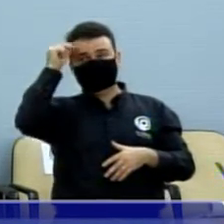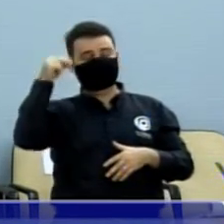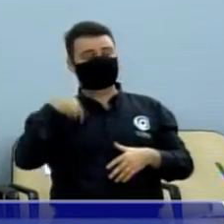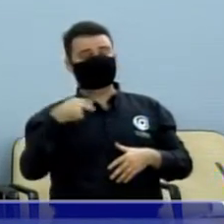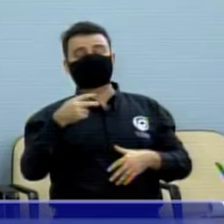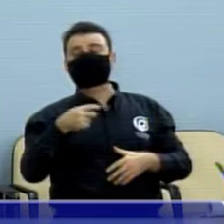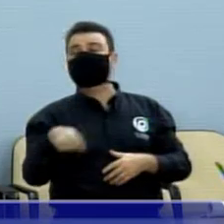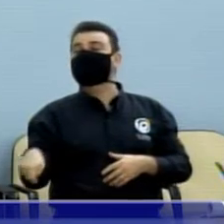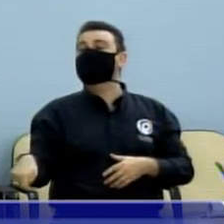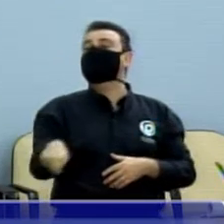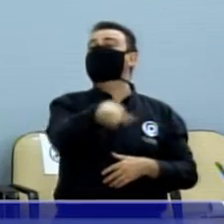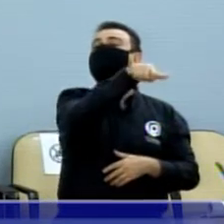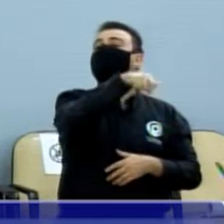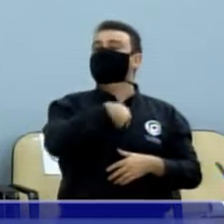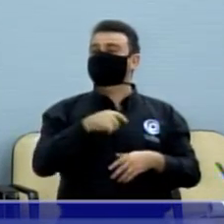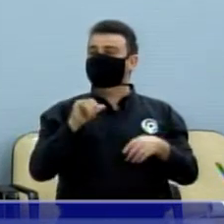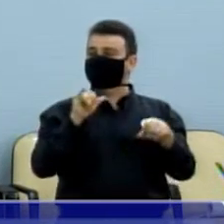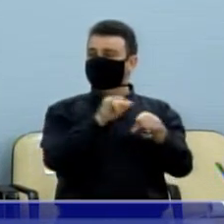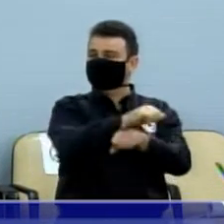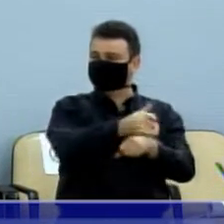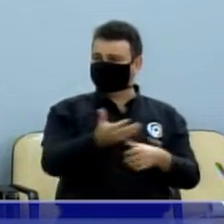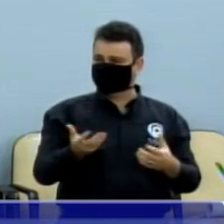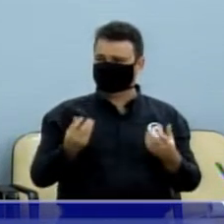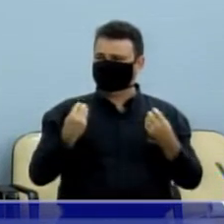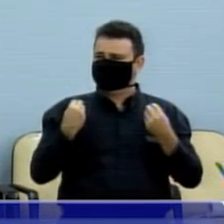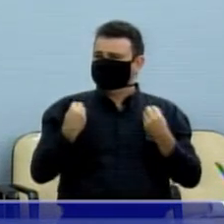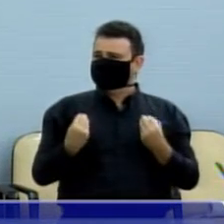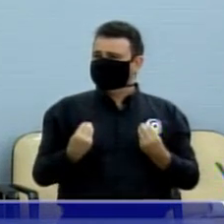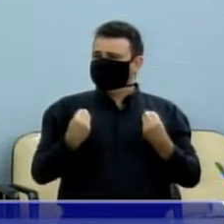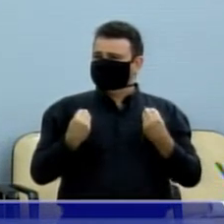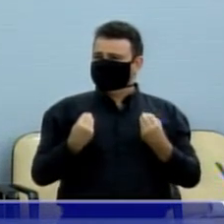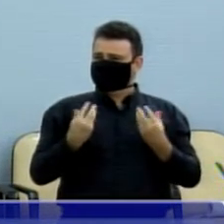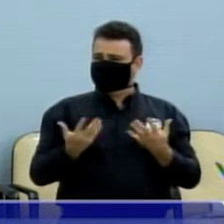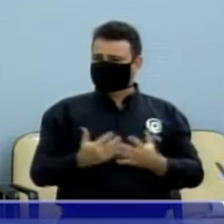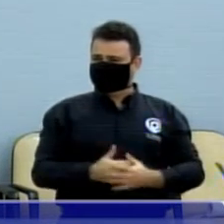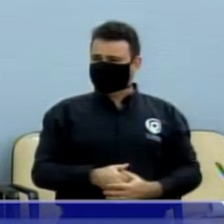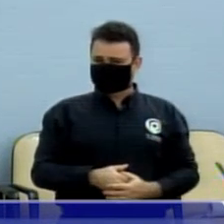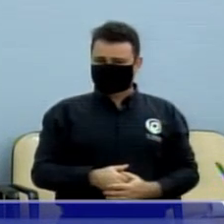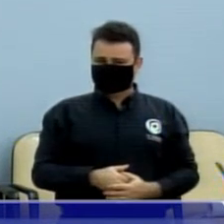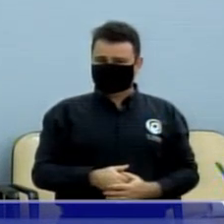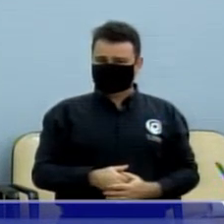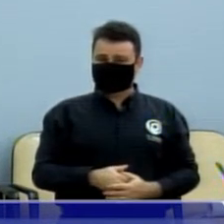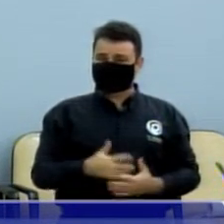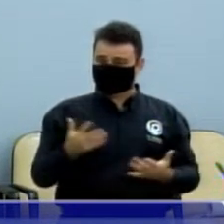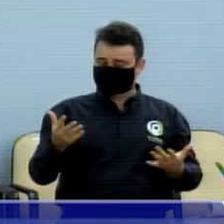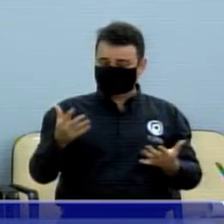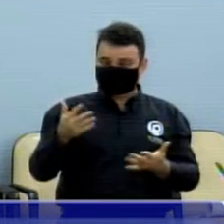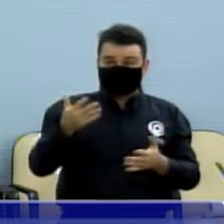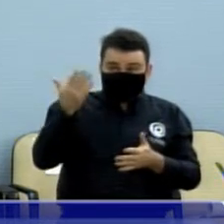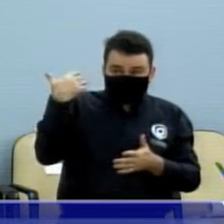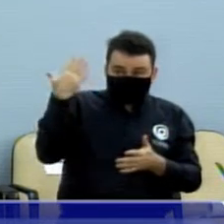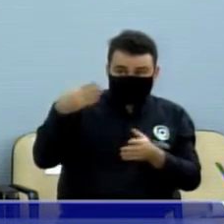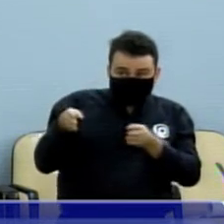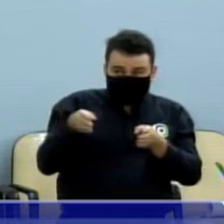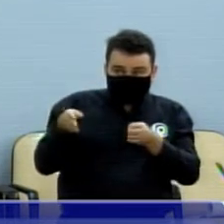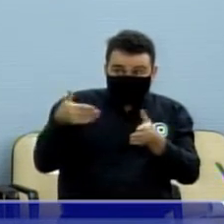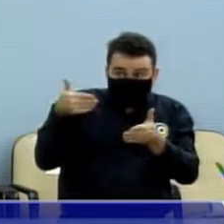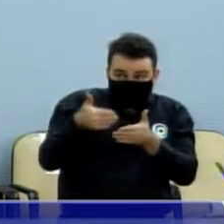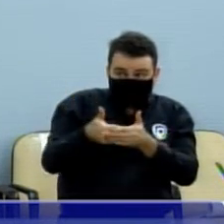prática de criar concurso público em vésperas de eleições e anos que antecedem